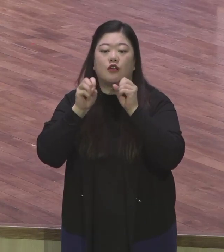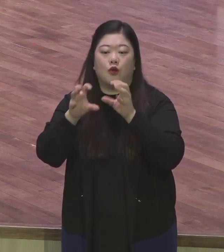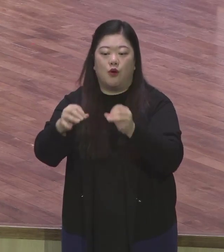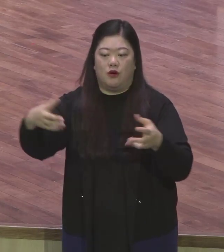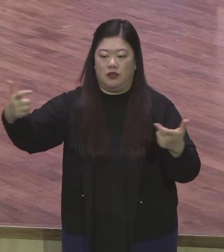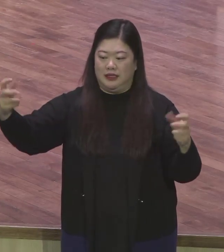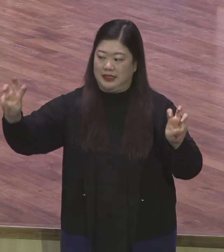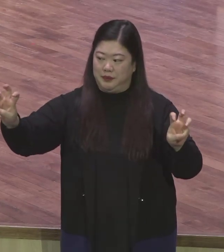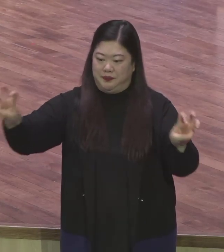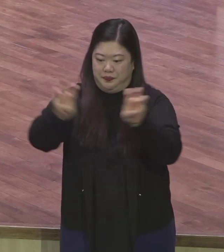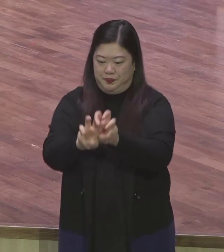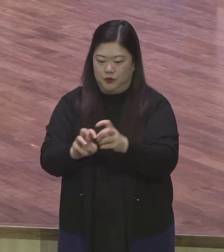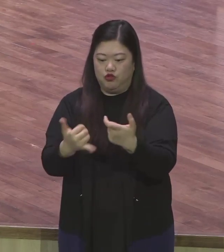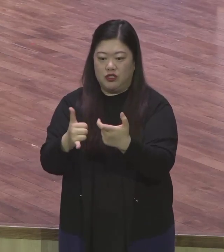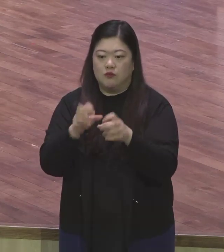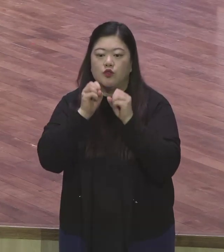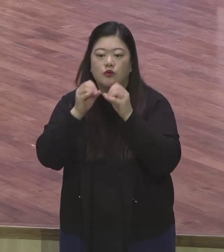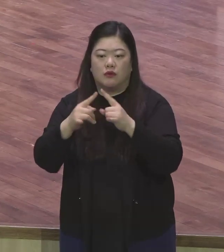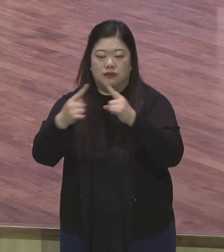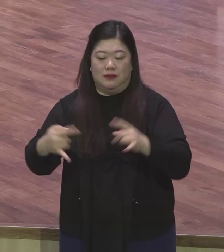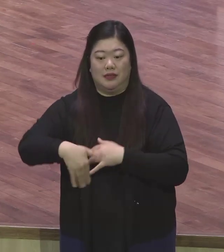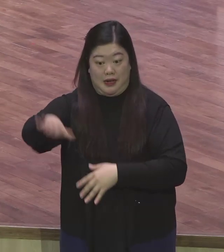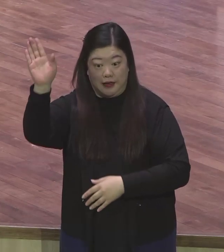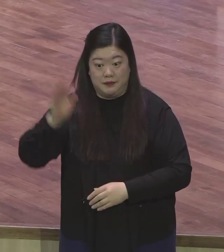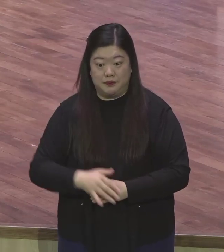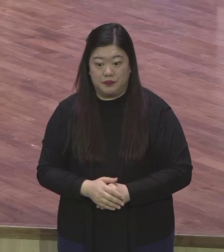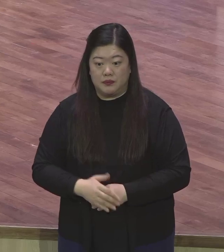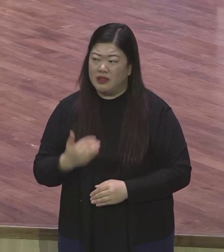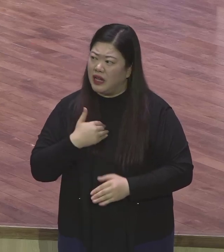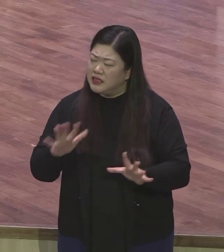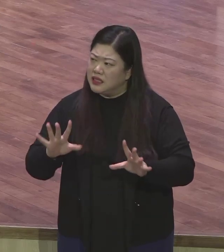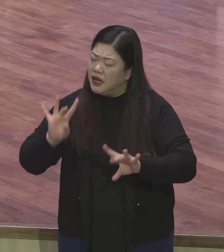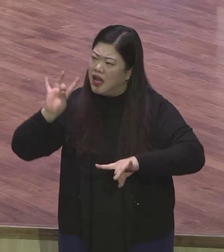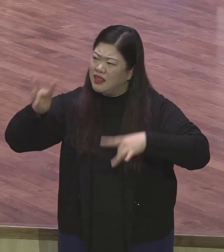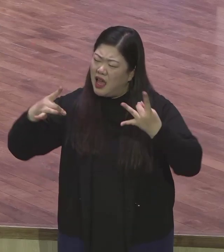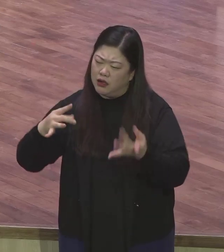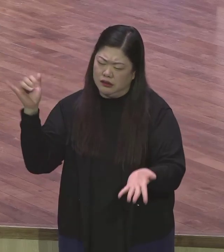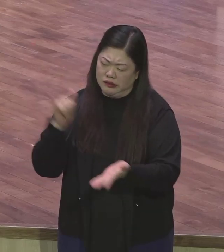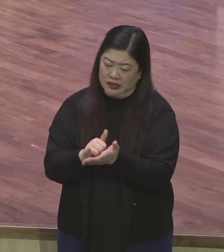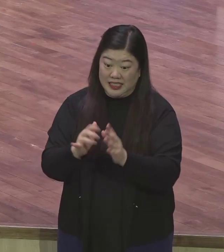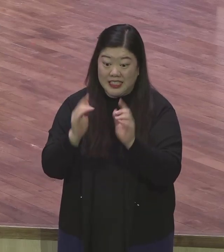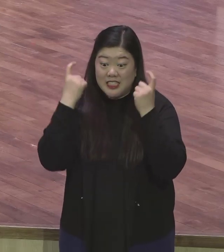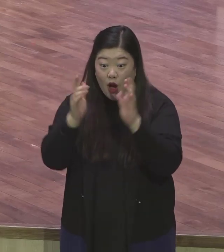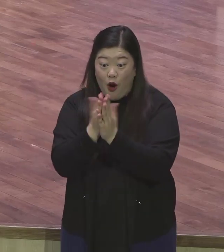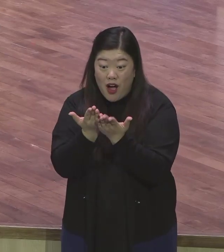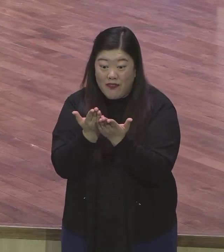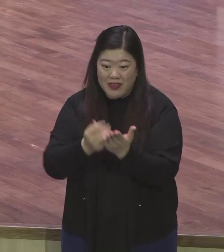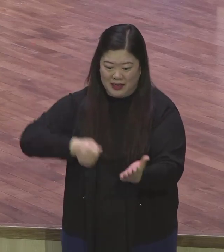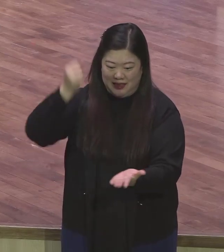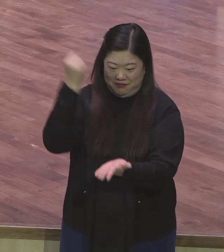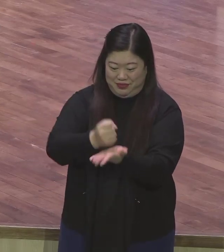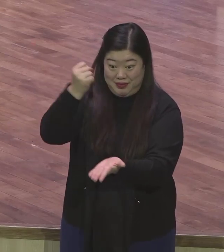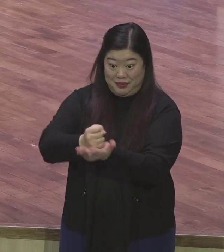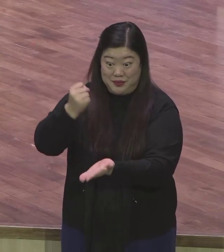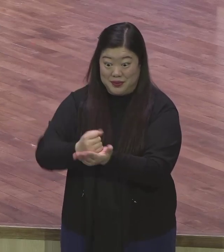바꾸는 셧들 제가 태국에 한 60분도 들어갔어요 엄청 옛날에 막 그야말로